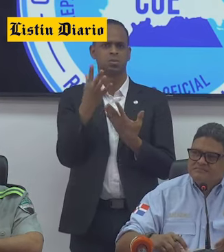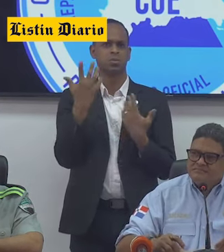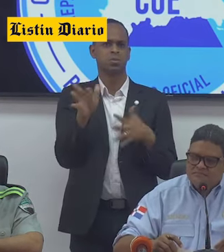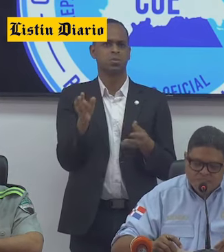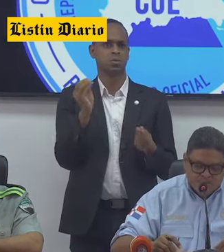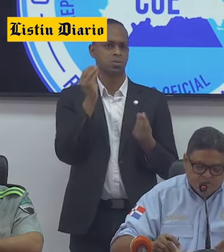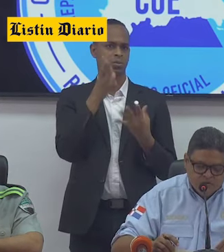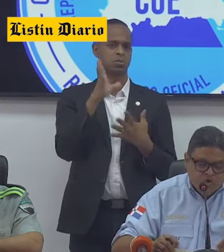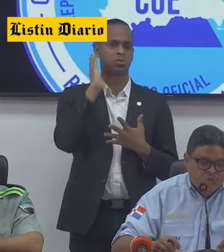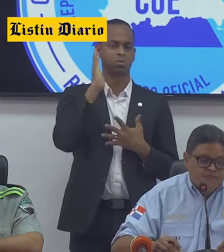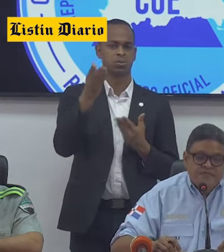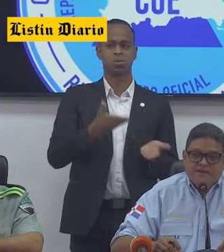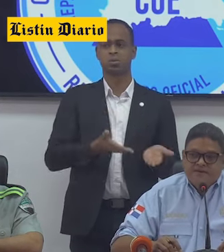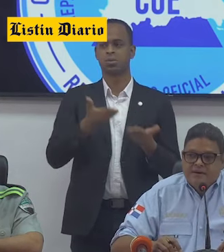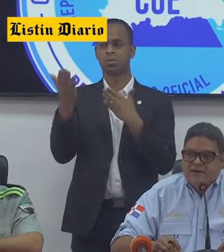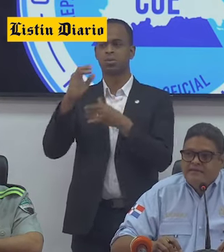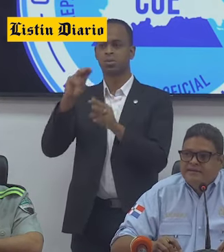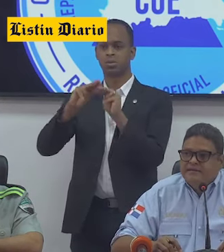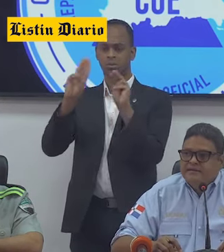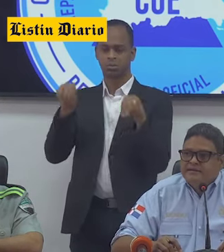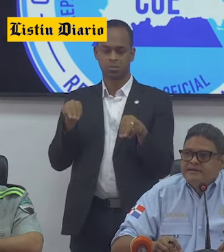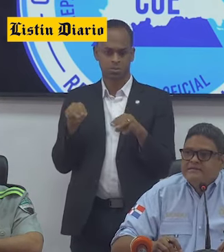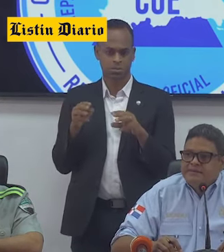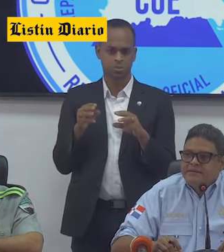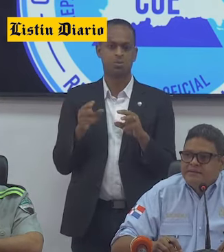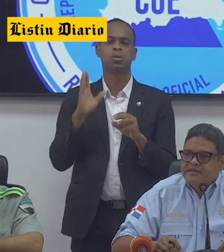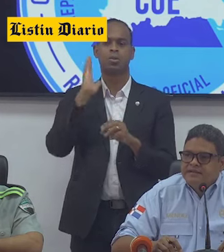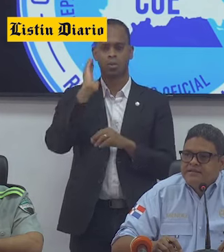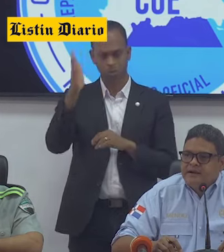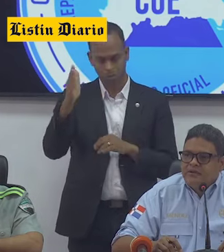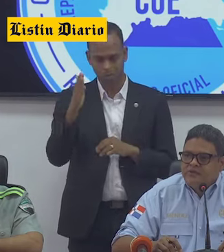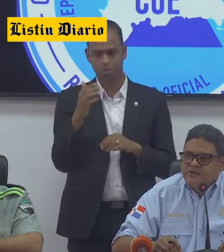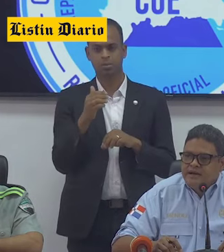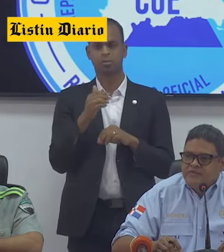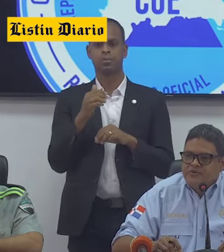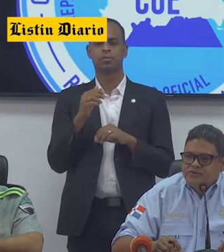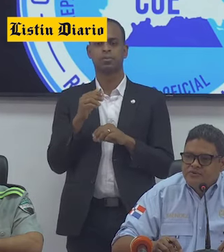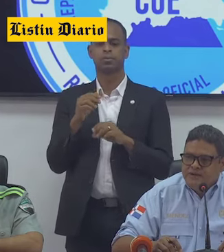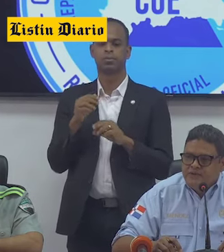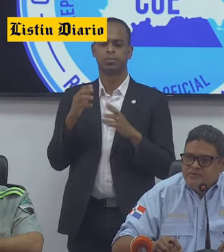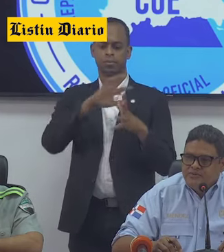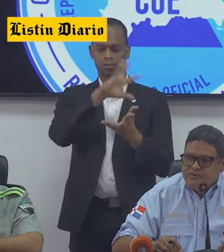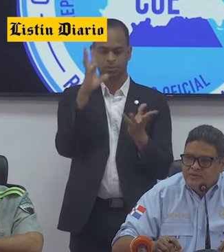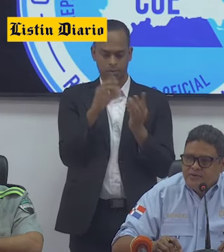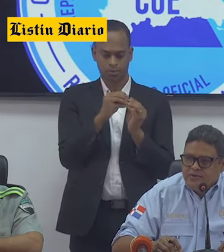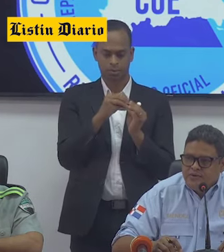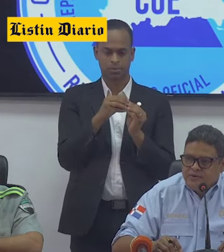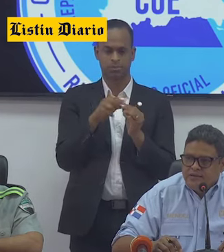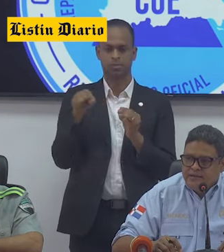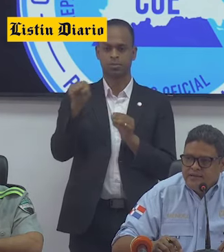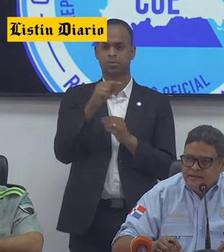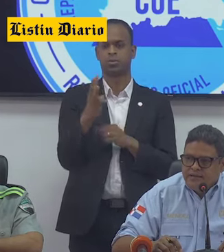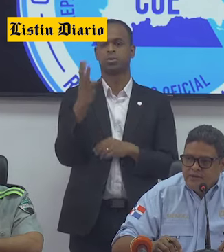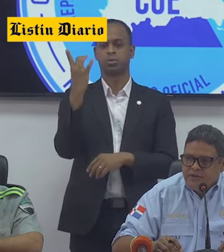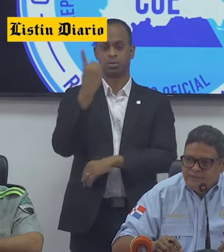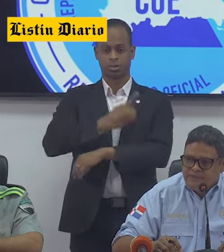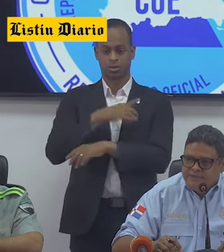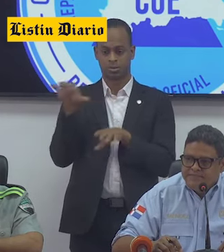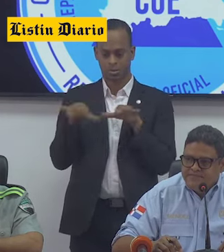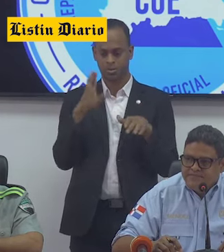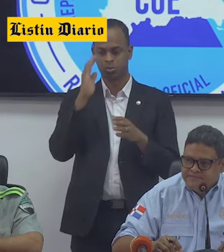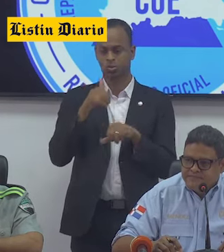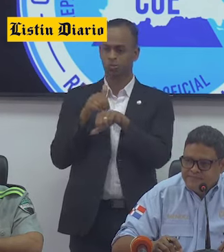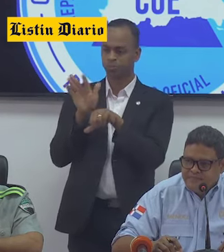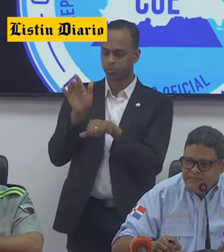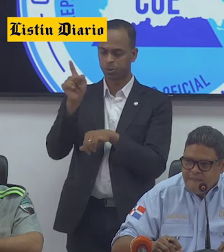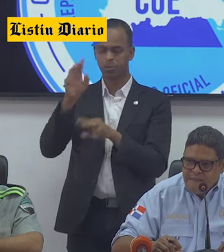derritieron o lo van a remitir? se va a remitir, se va a remitir ya cuando se haga un consolidado de los cuatro días de la operatividad.